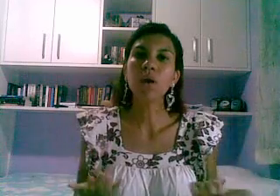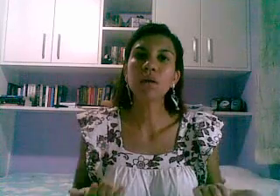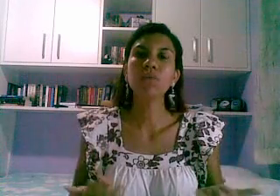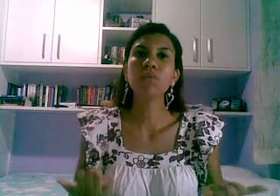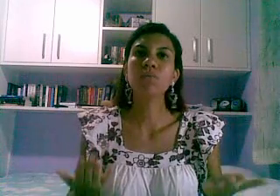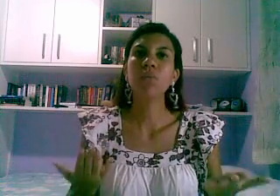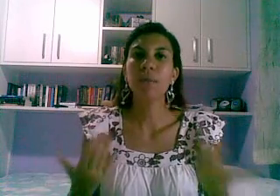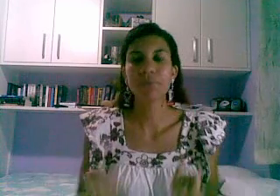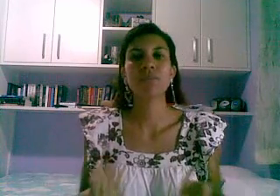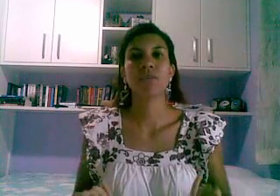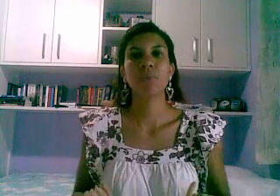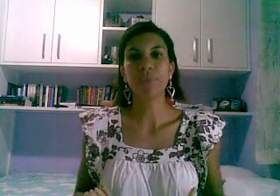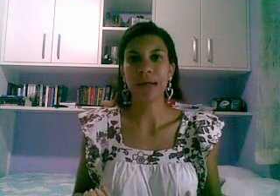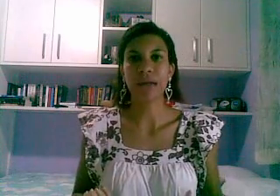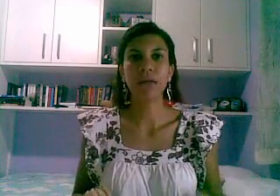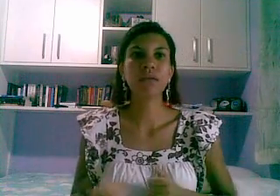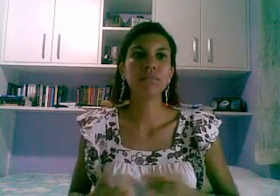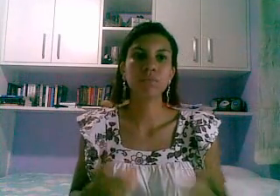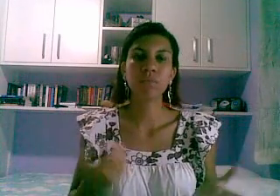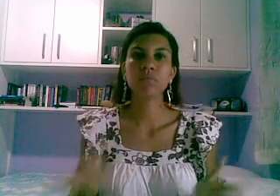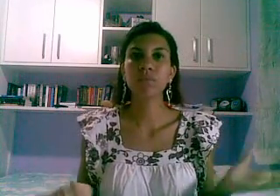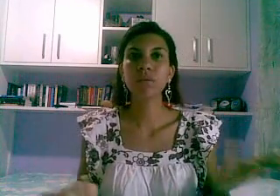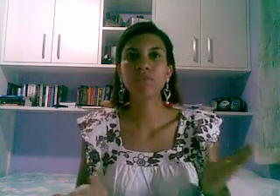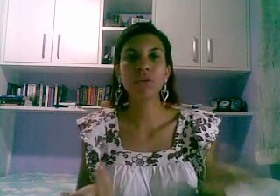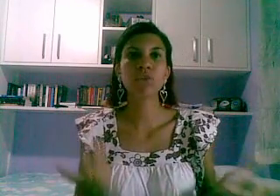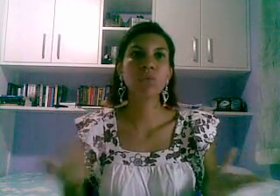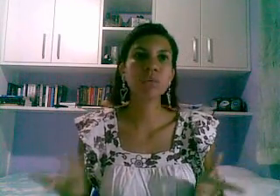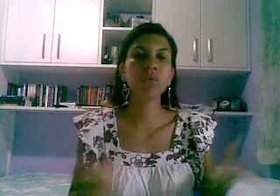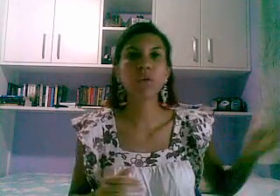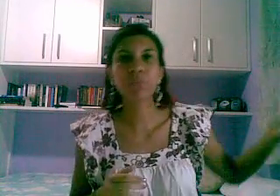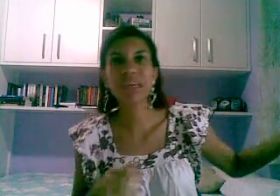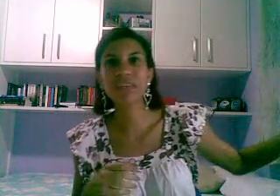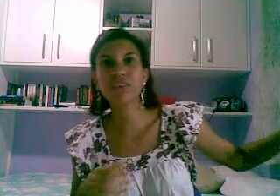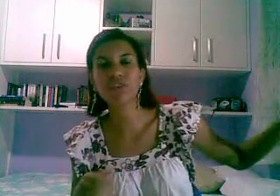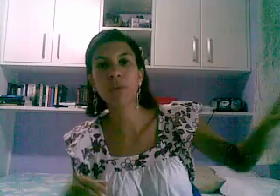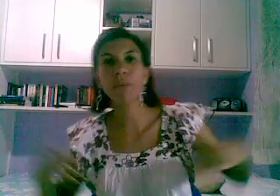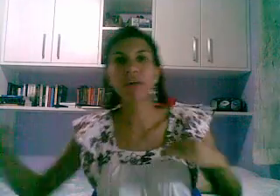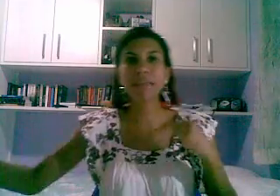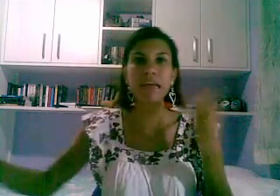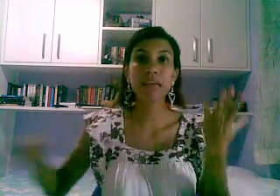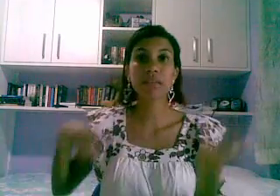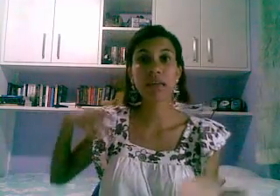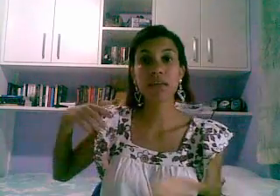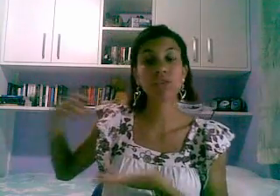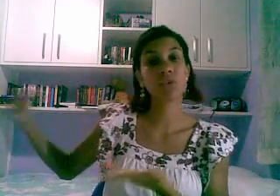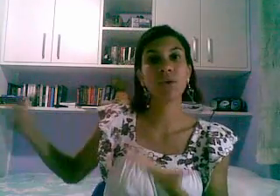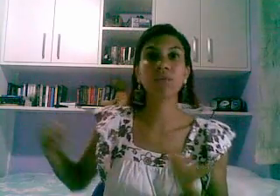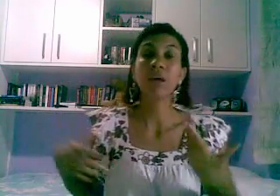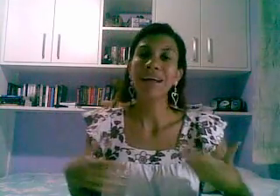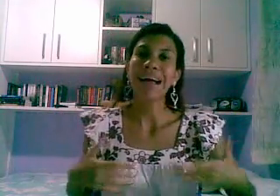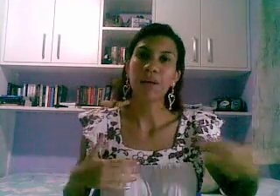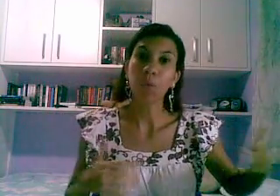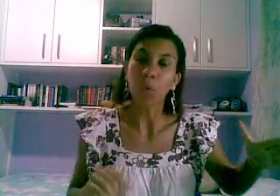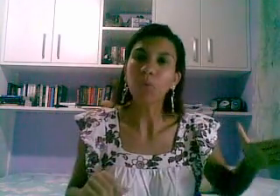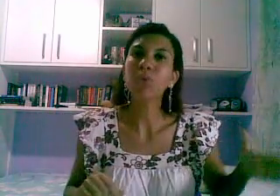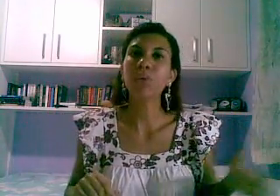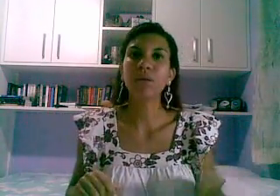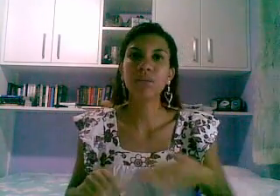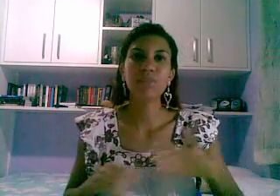ano é preciso comemorar né no final de contas dois meses a gente comemora três seis oito ao longo do ano teve